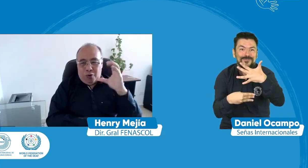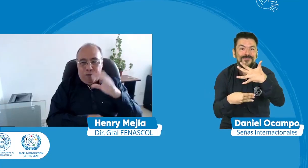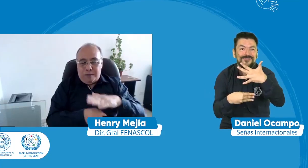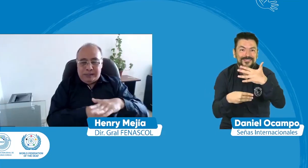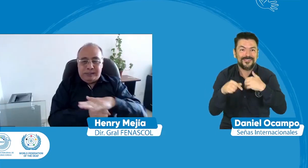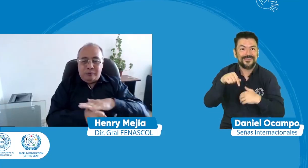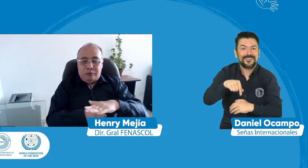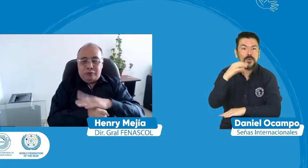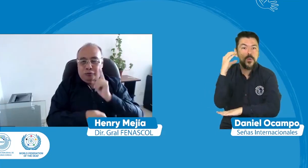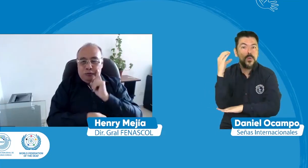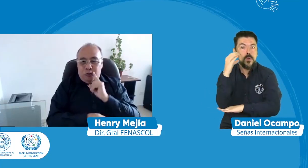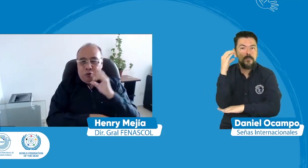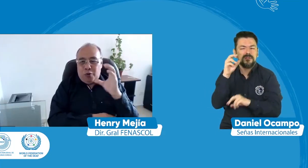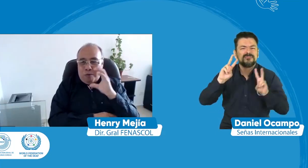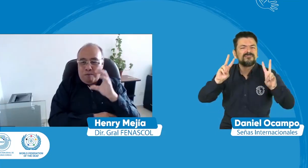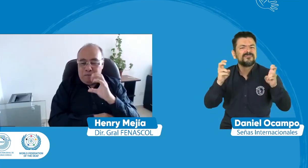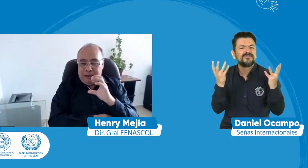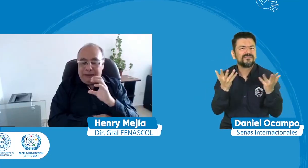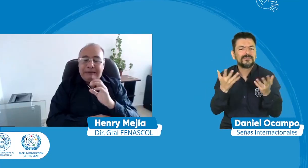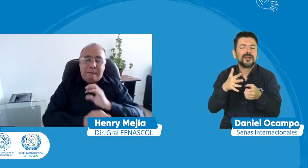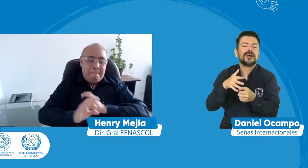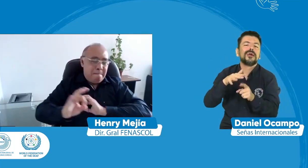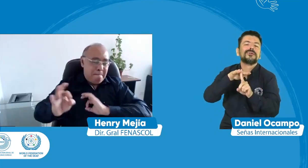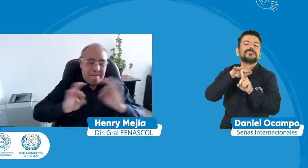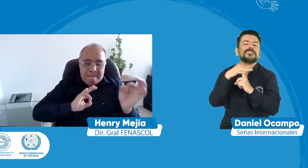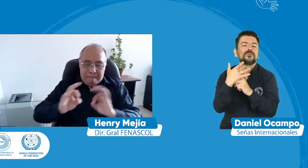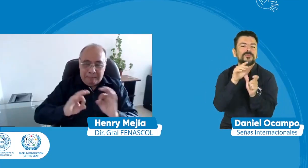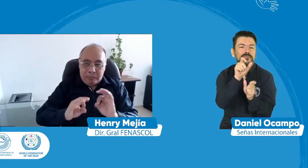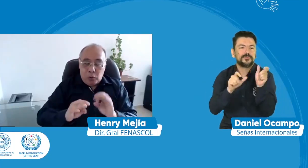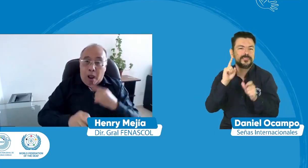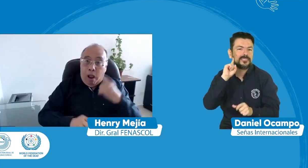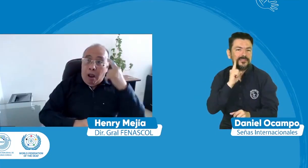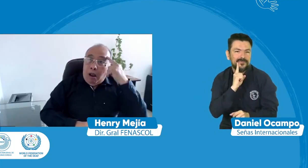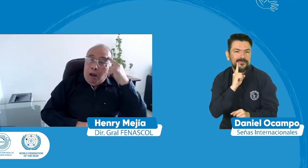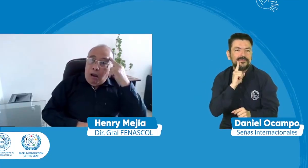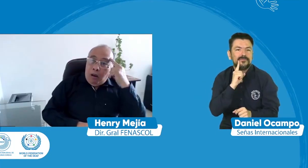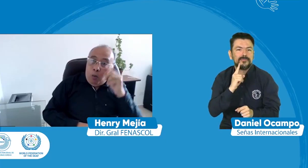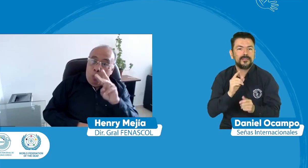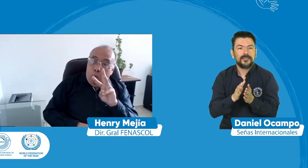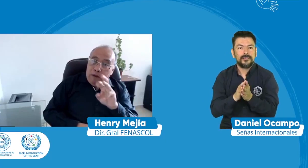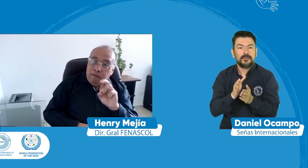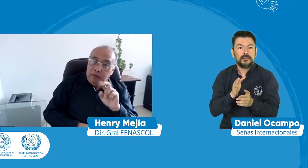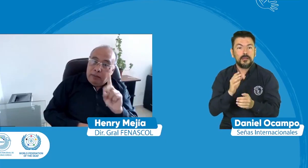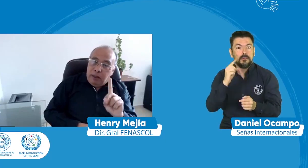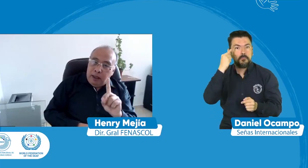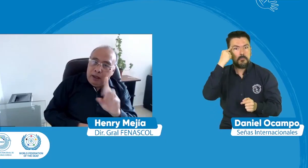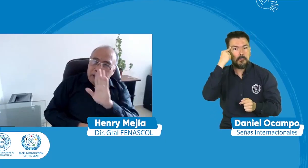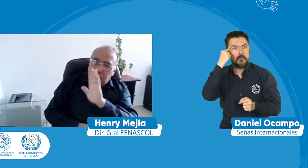de la situación de las personas sordas en Colombia estamos en esta preparación